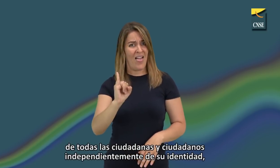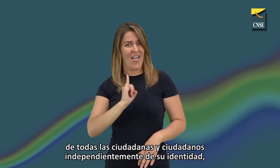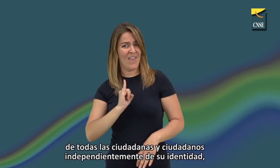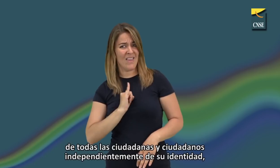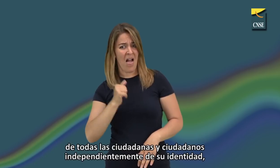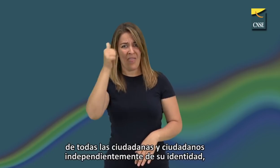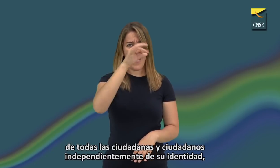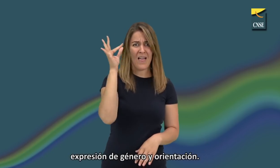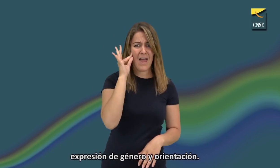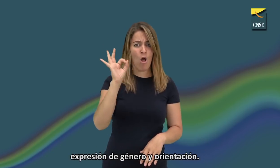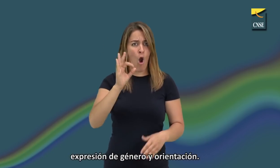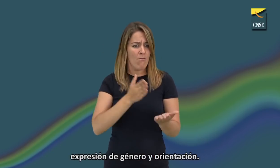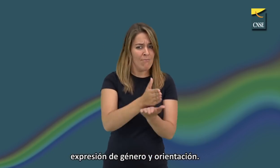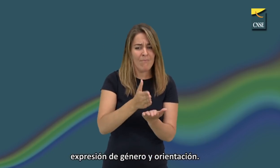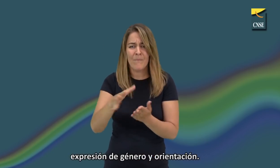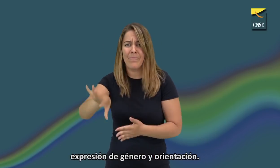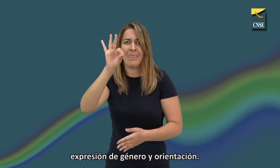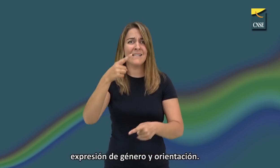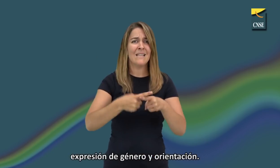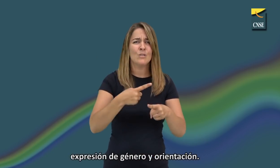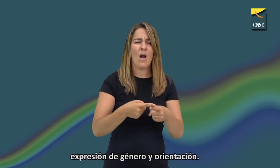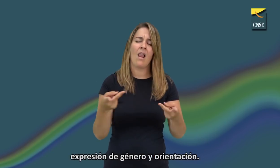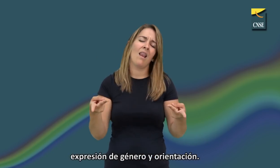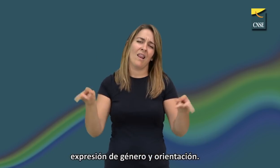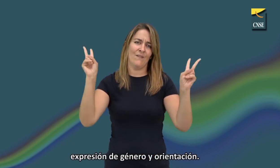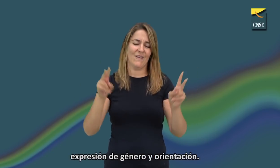independientemente de su identidad, expresión de género y orientación.